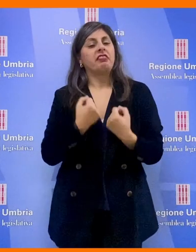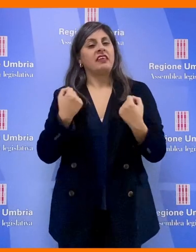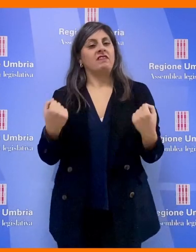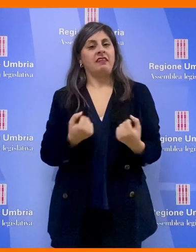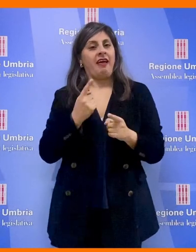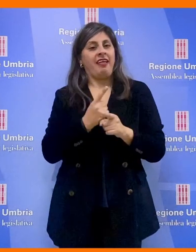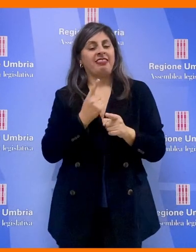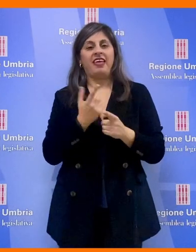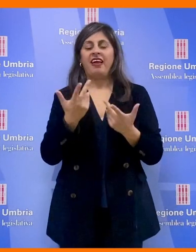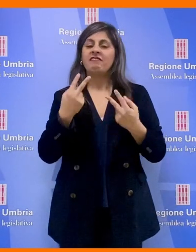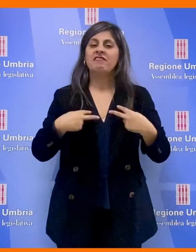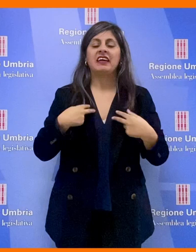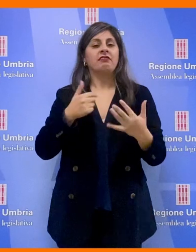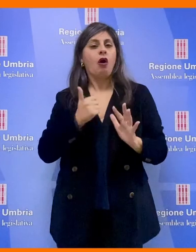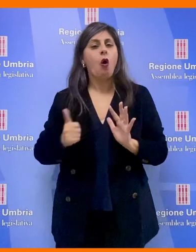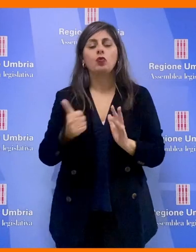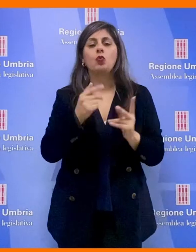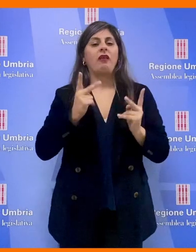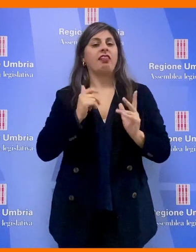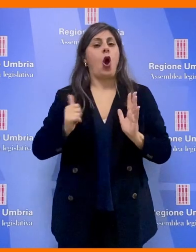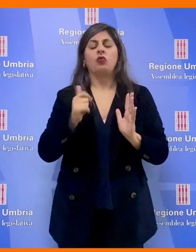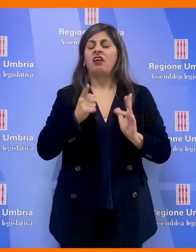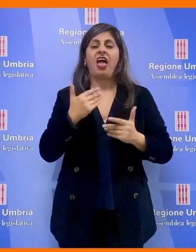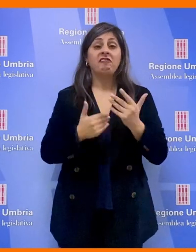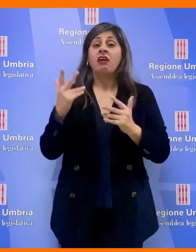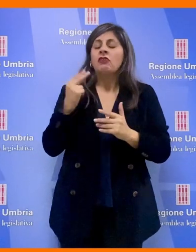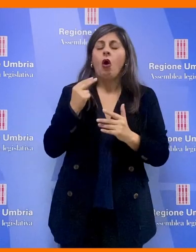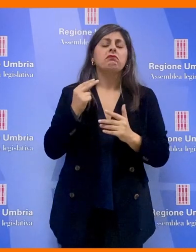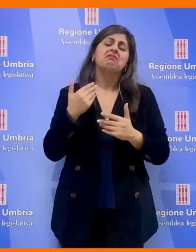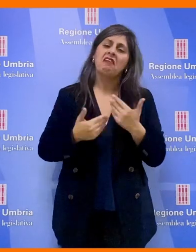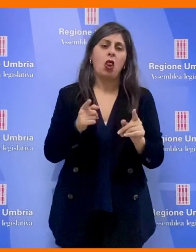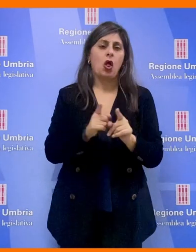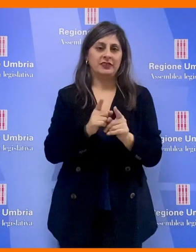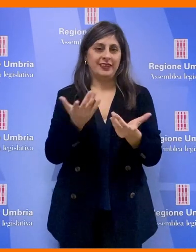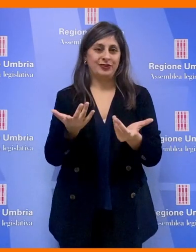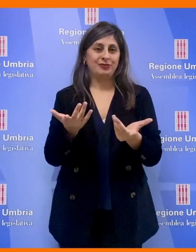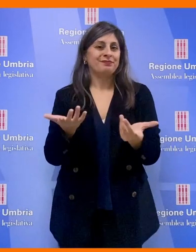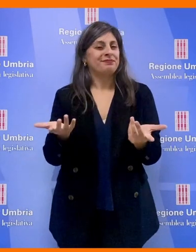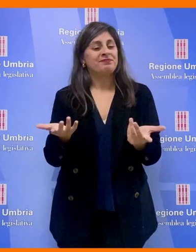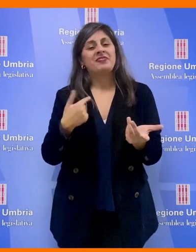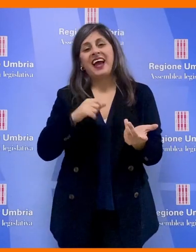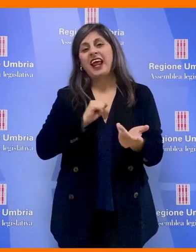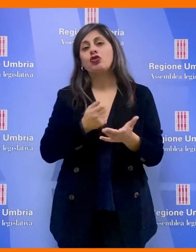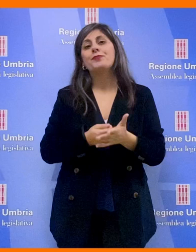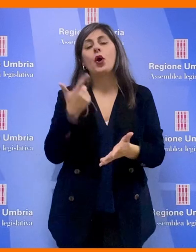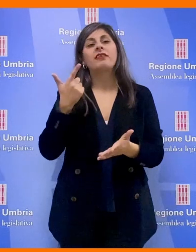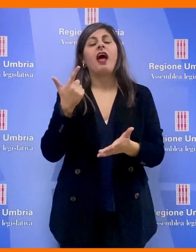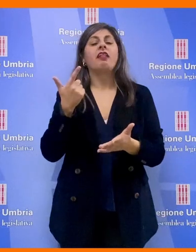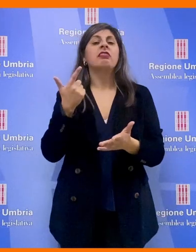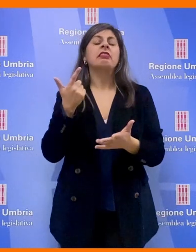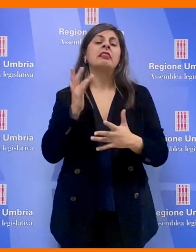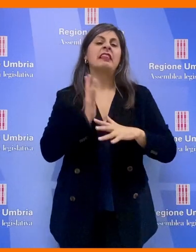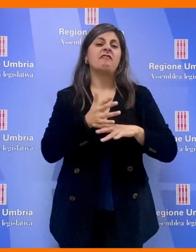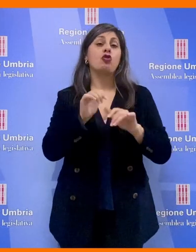della nostra vita, della nostra realtà. Credo che sia anche importante agire sulla formazione,